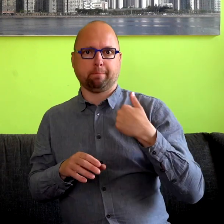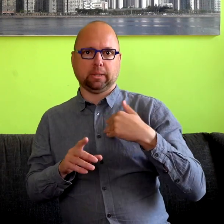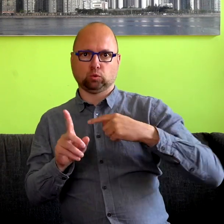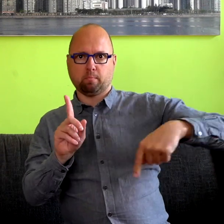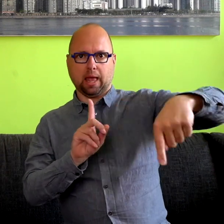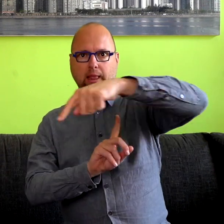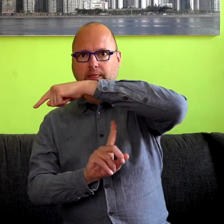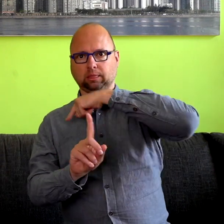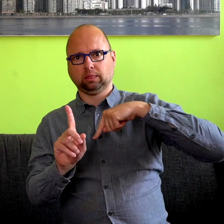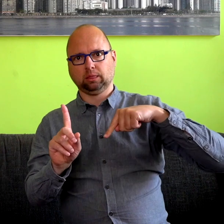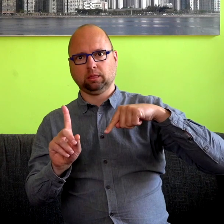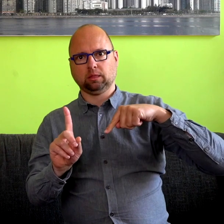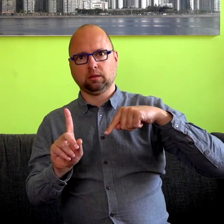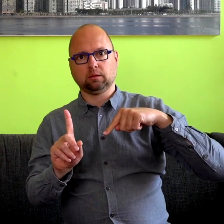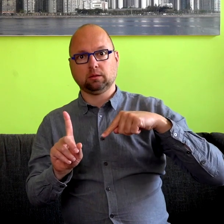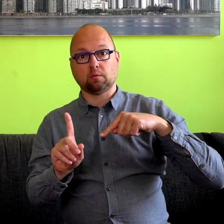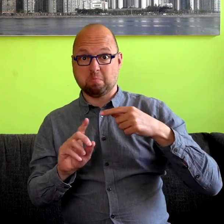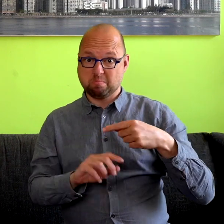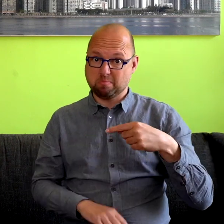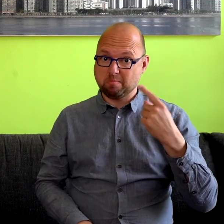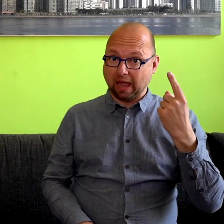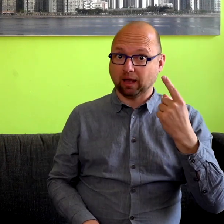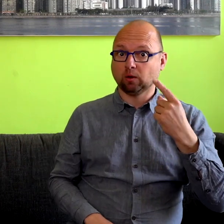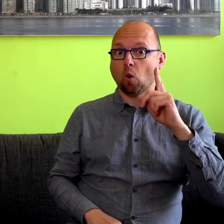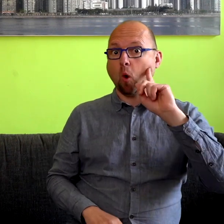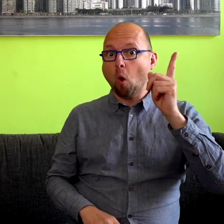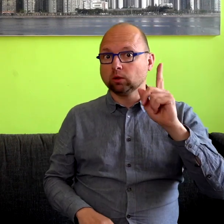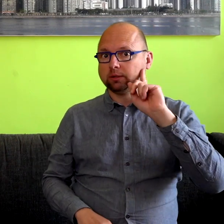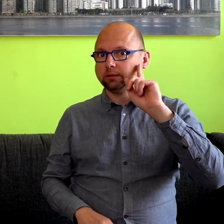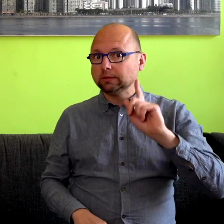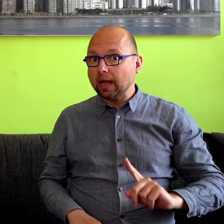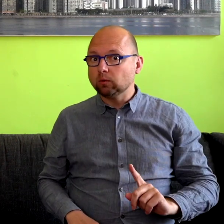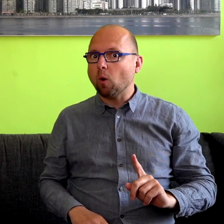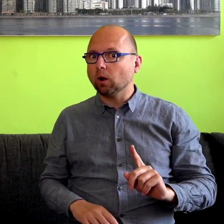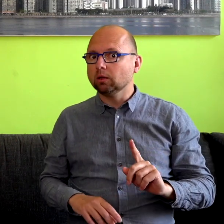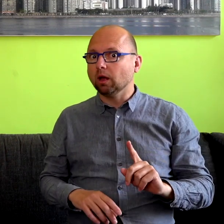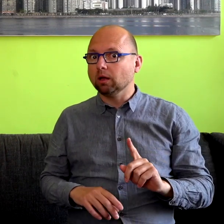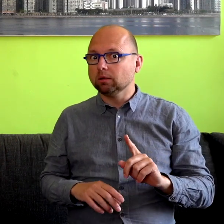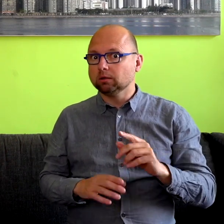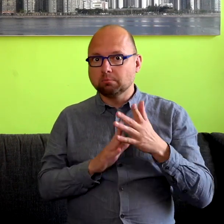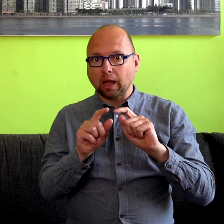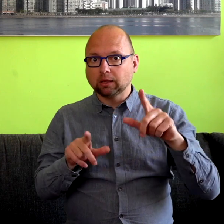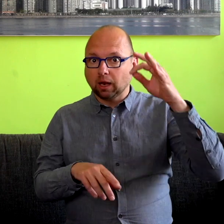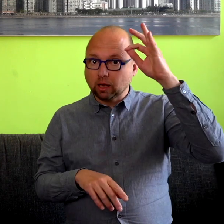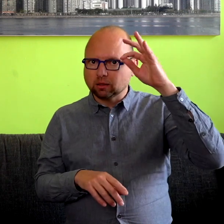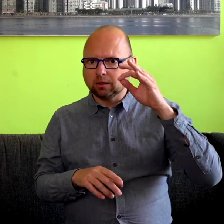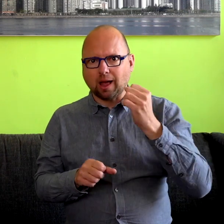Sterker nog, je zou zelfs kunnen zeggen in het geval van horende en slechthorende die gebarentaal leren, is het belangrijker dat de mensen om